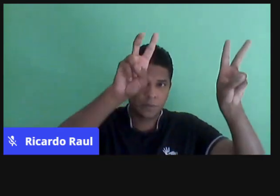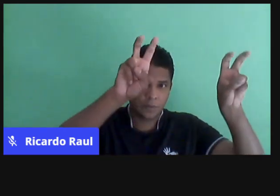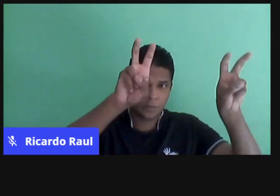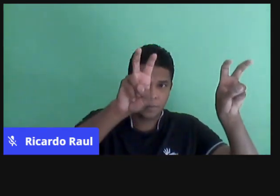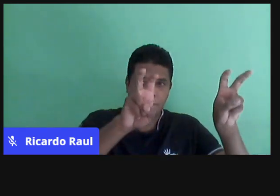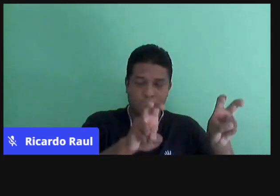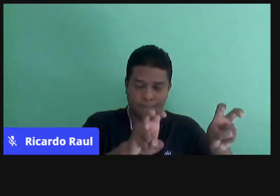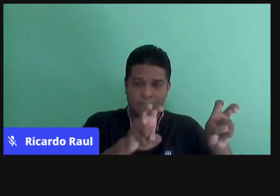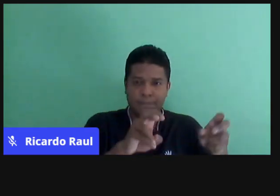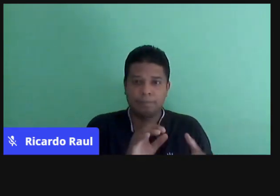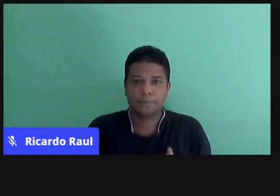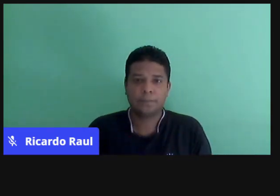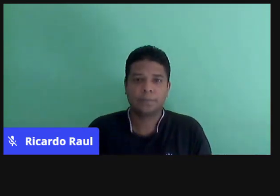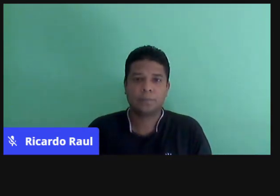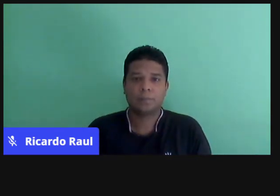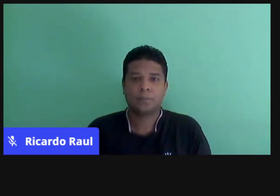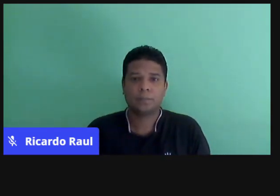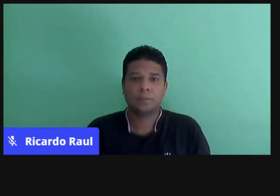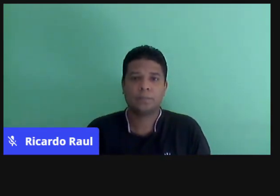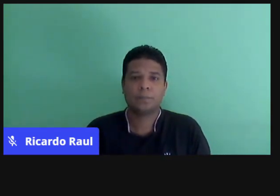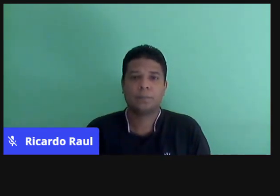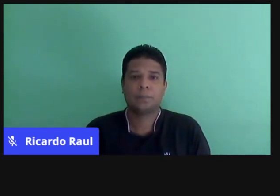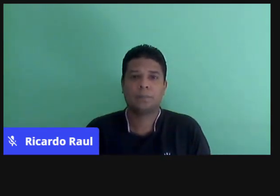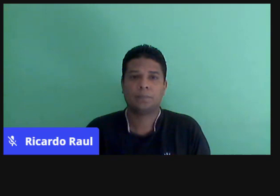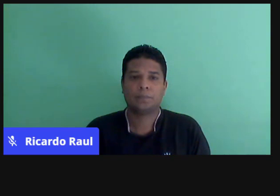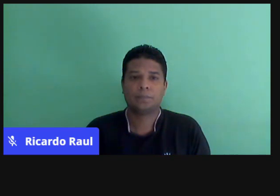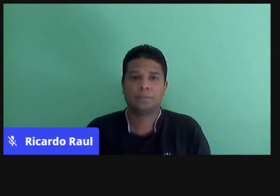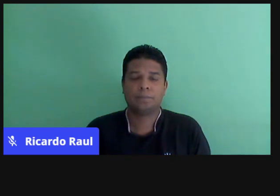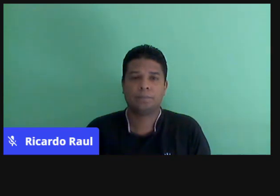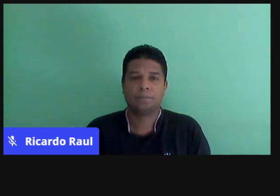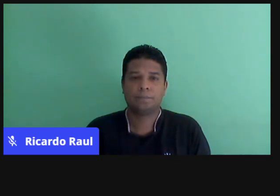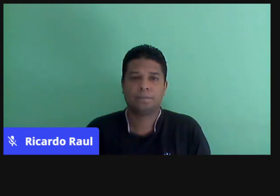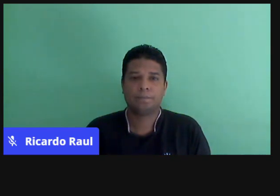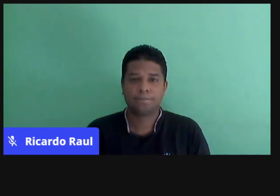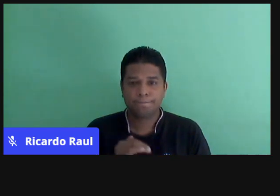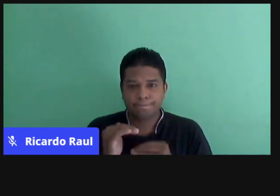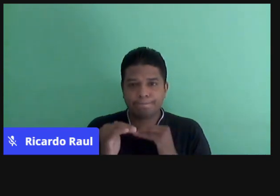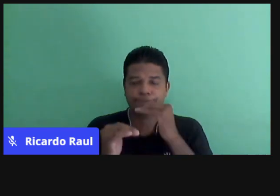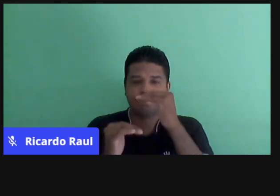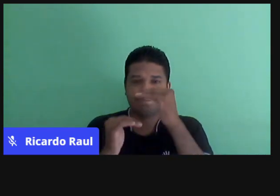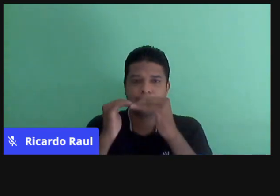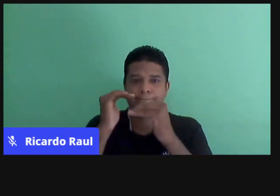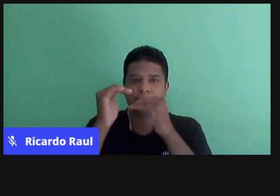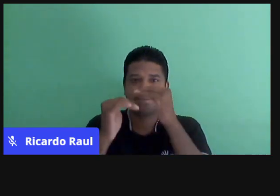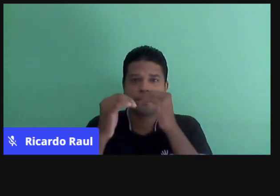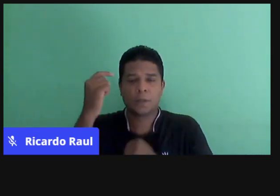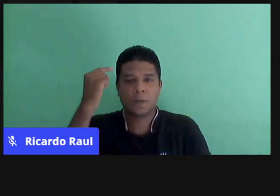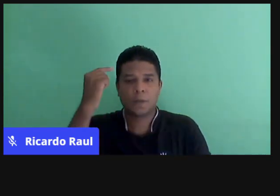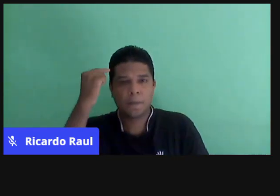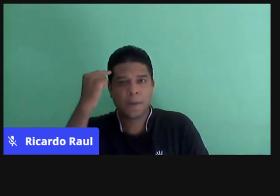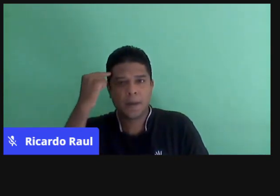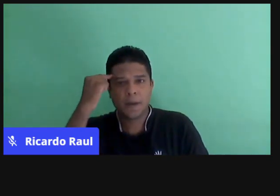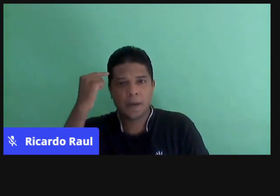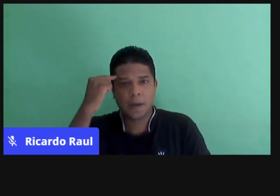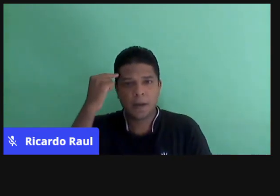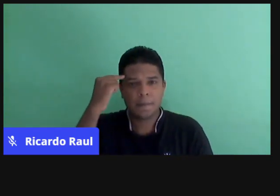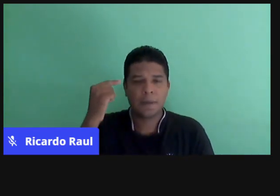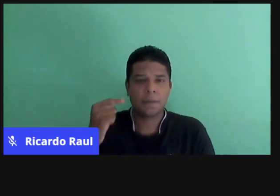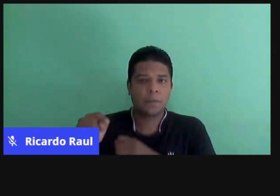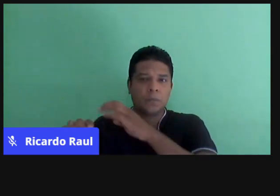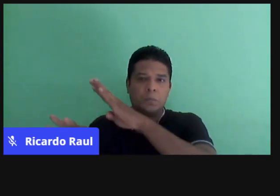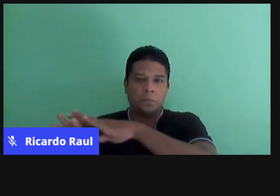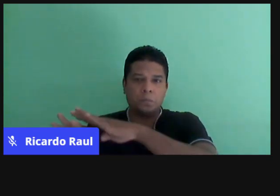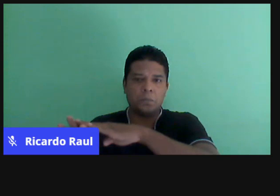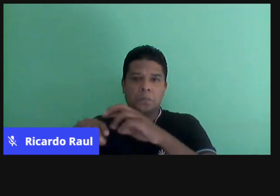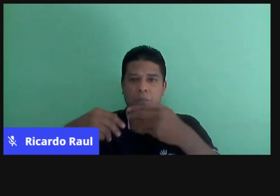né. Eles vão buscar desenvolver um pensamento algébrico, geométrico, numérico, por meio das